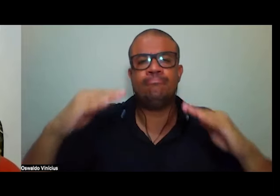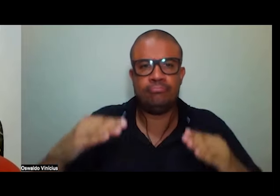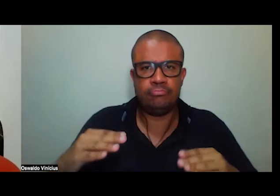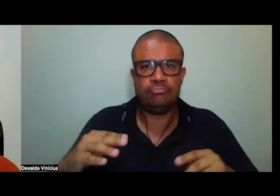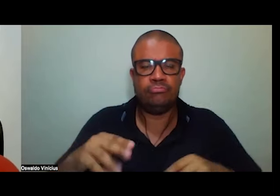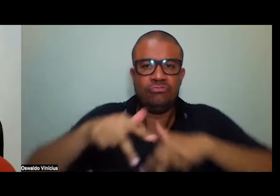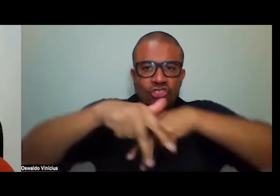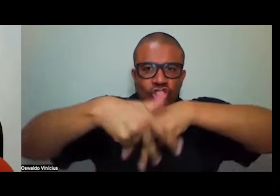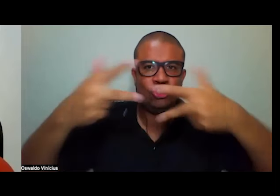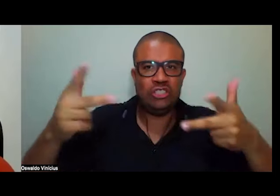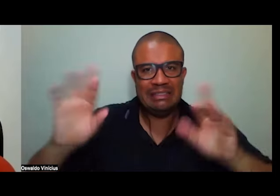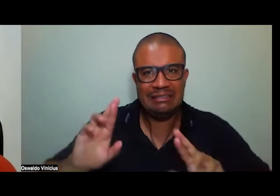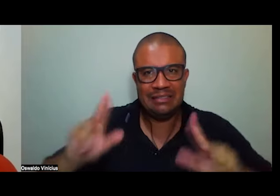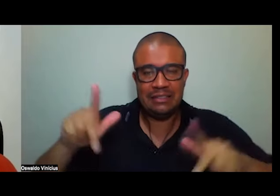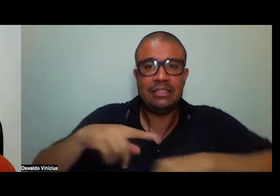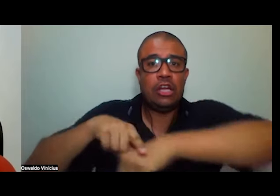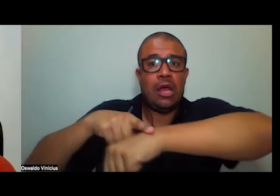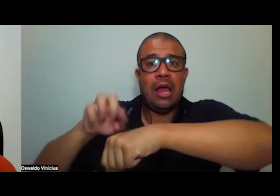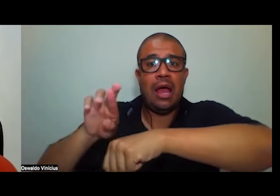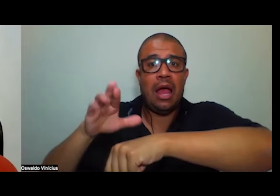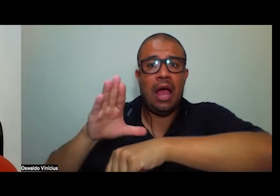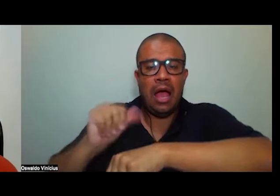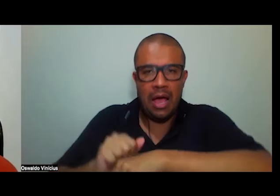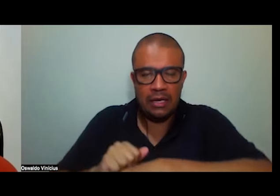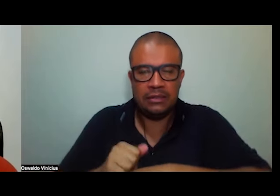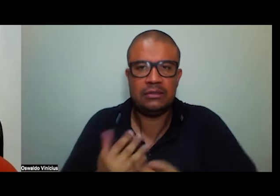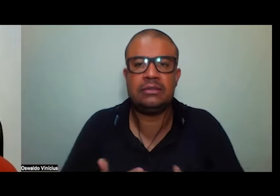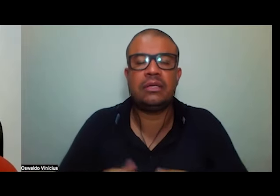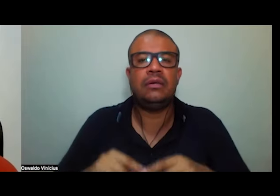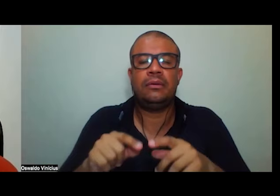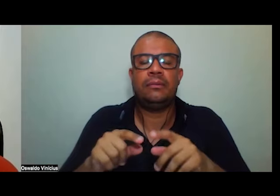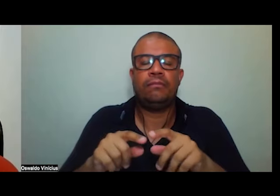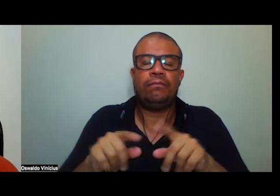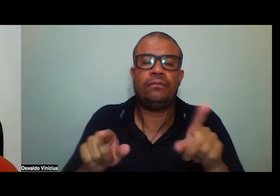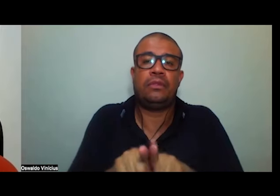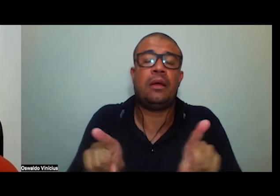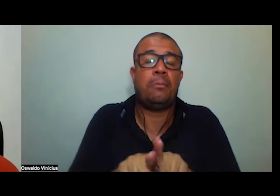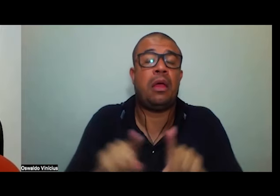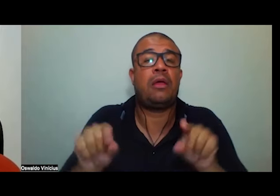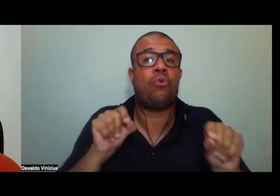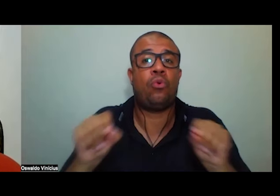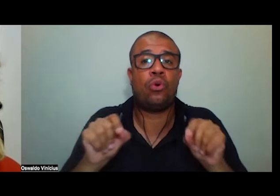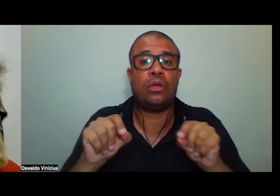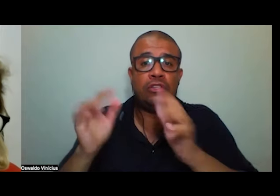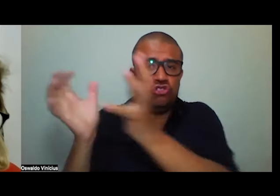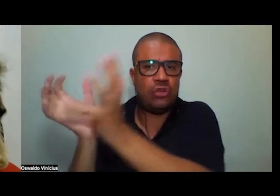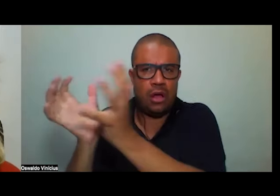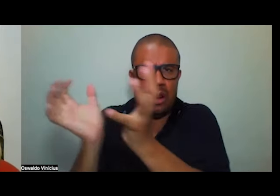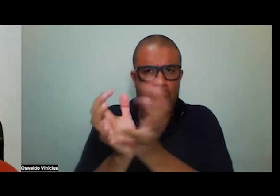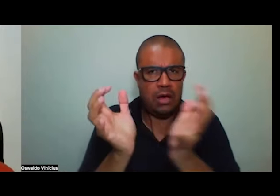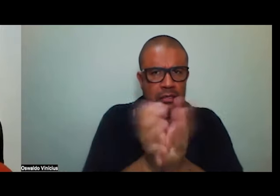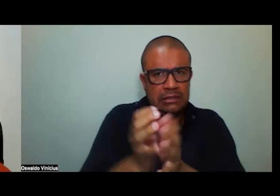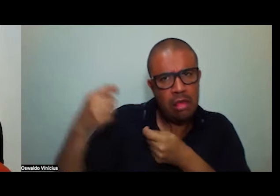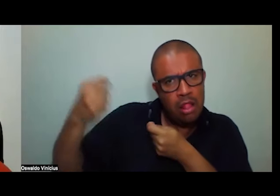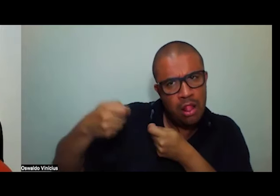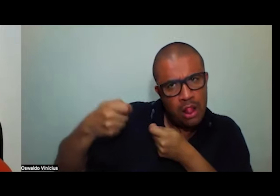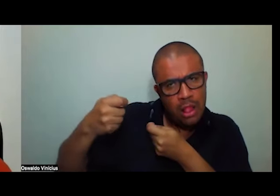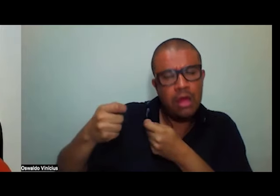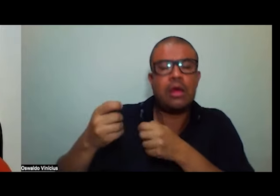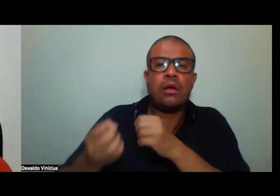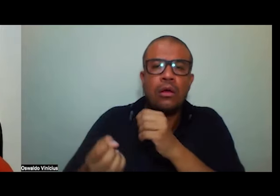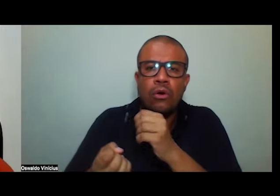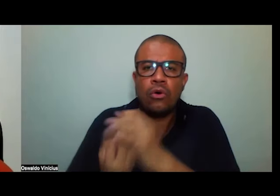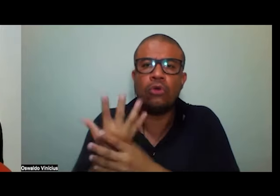gênero de raça e de e de classe impôs construindo